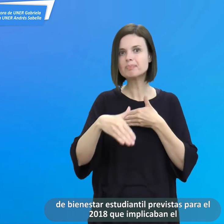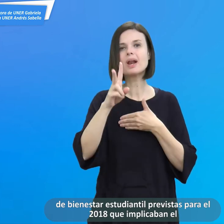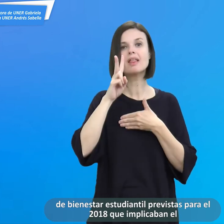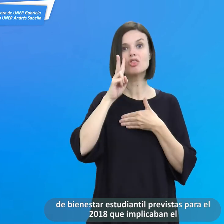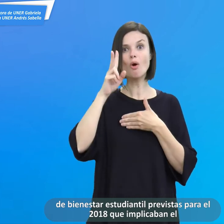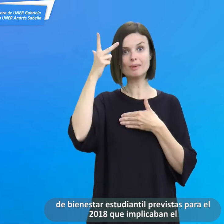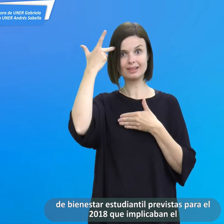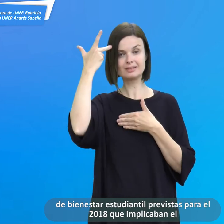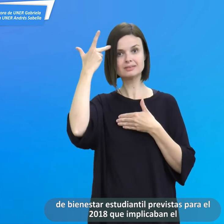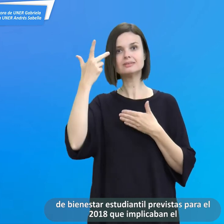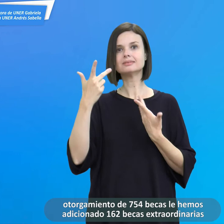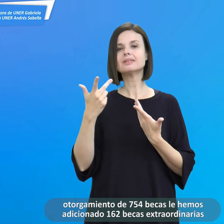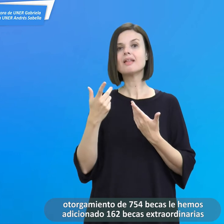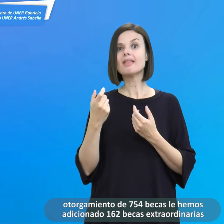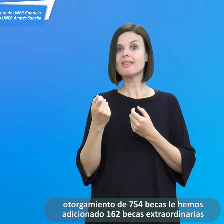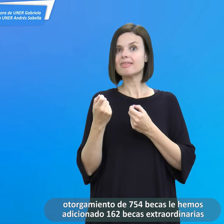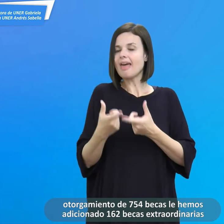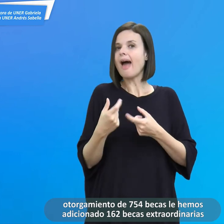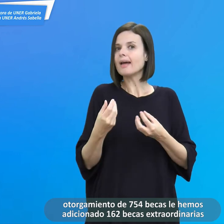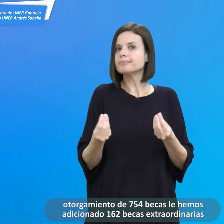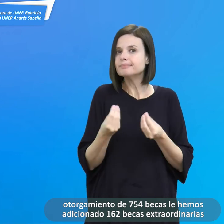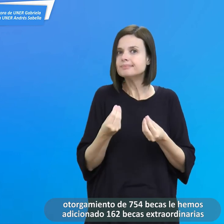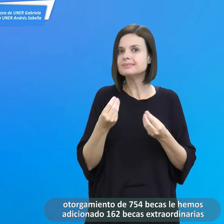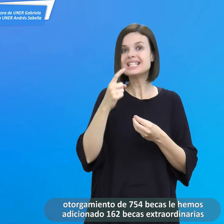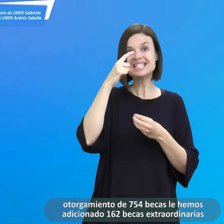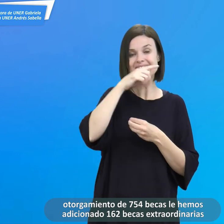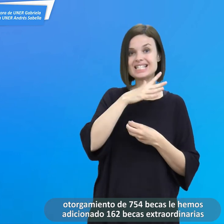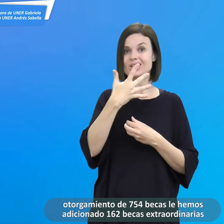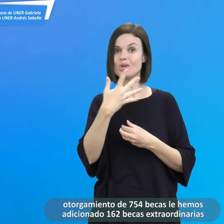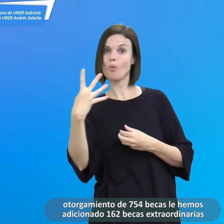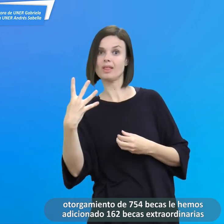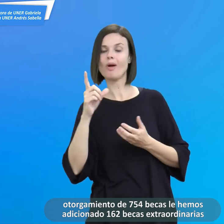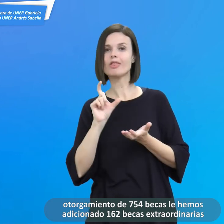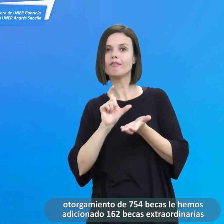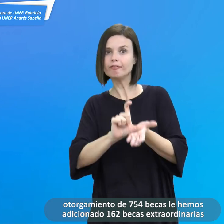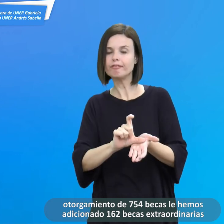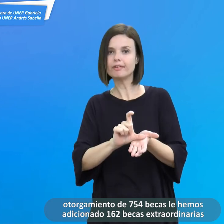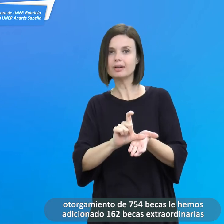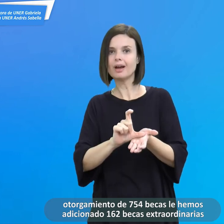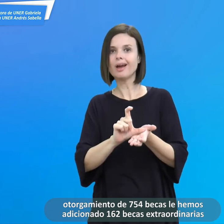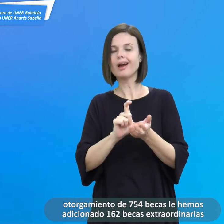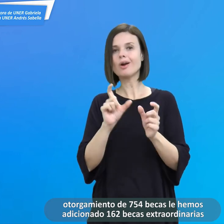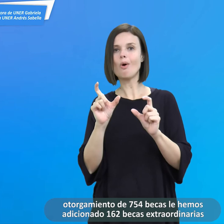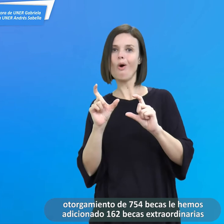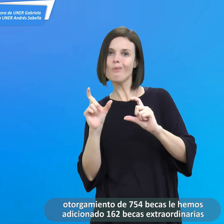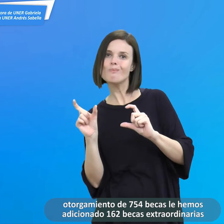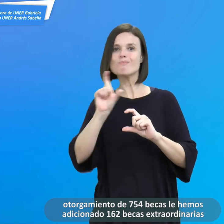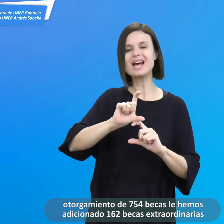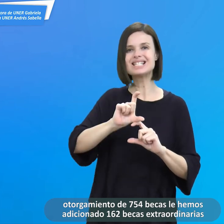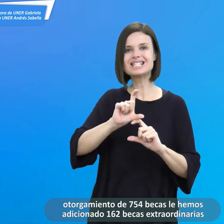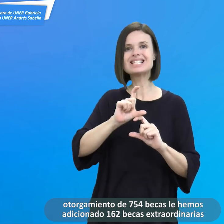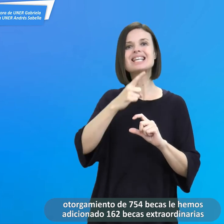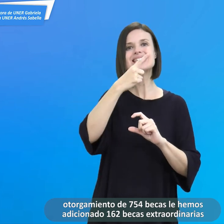el 2018 que implicaban el otorgamiento de 754 becas, le hemos adicionado